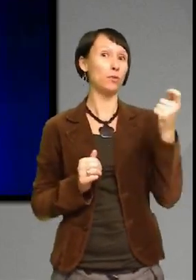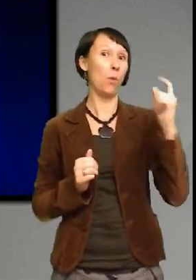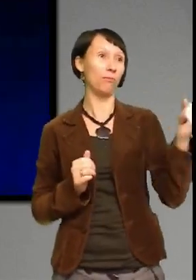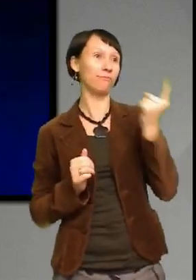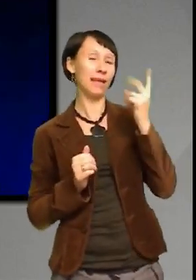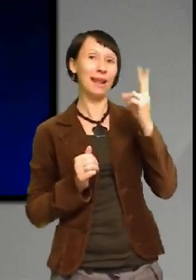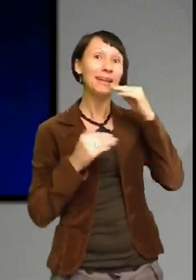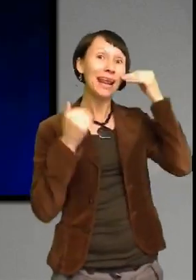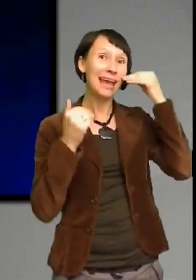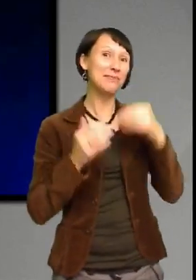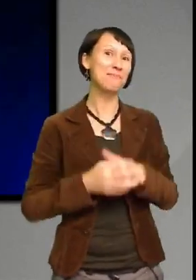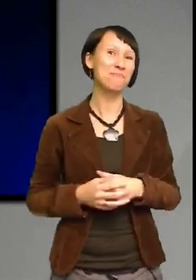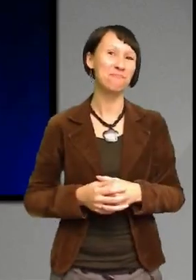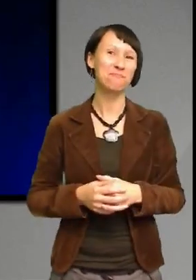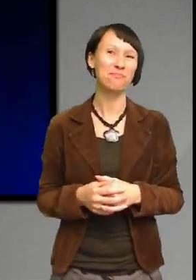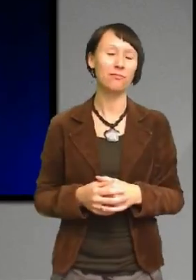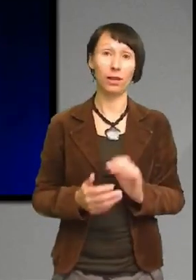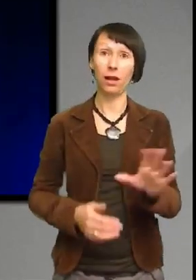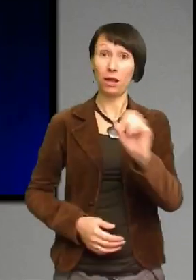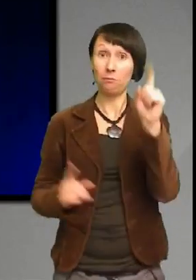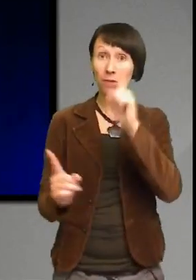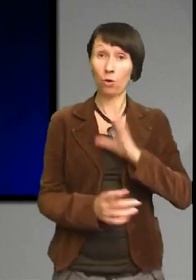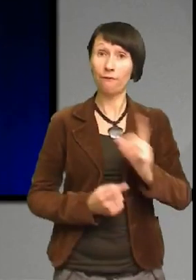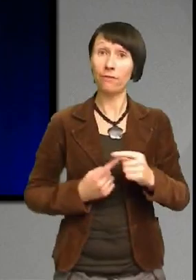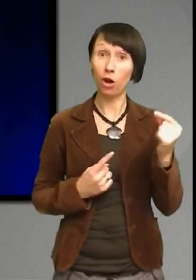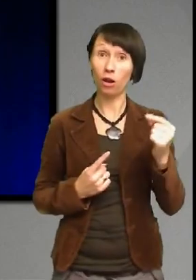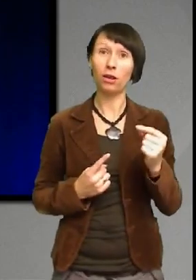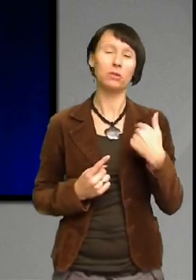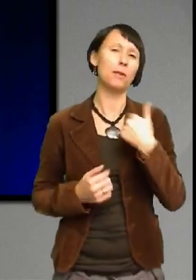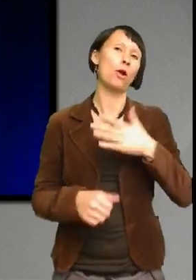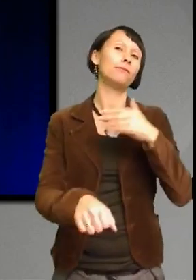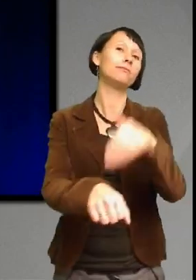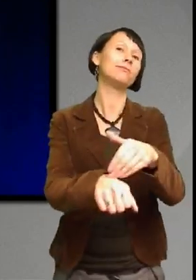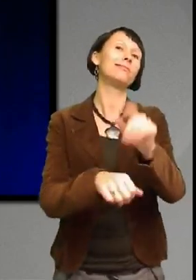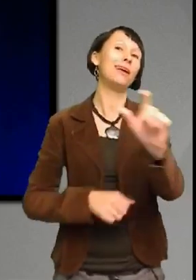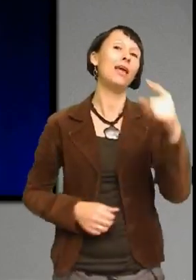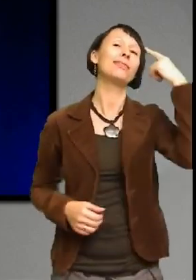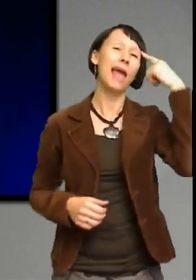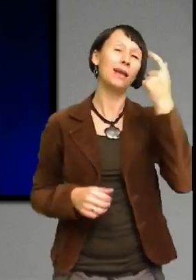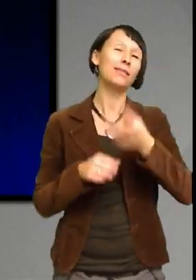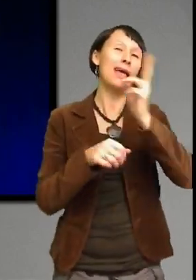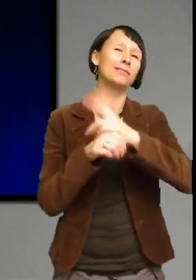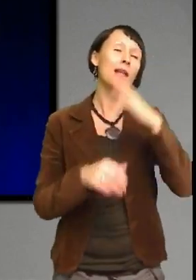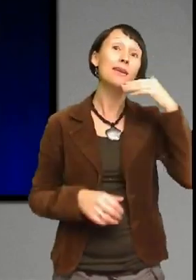Och vi har alla våra val. Så tänk efter lite extra. Le och ha äkta glädje. Tack!